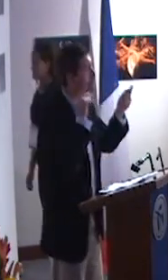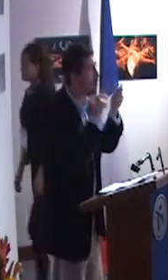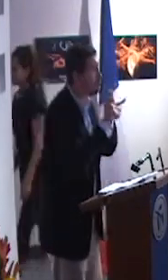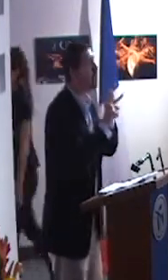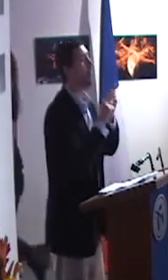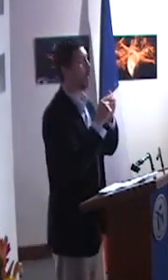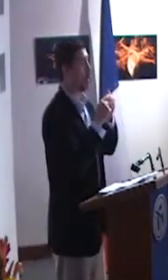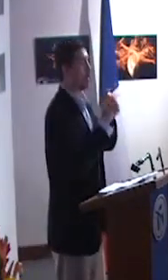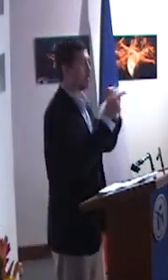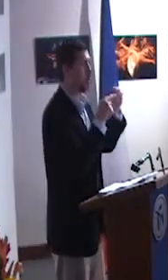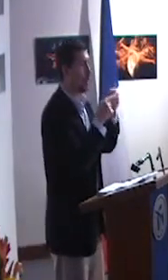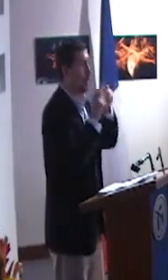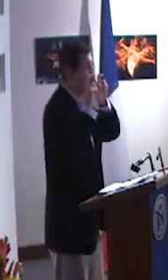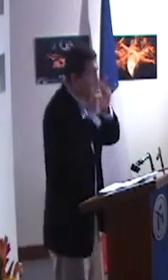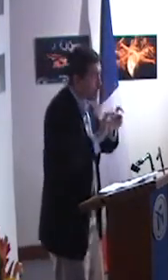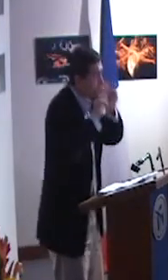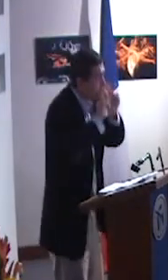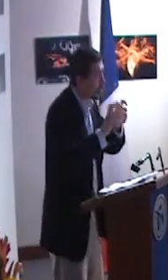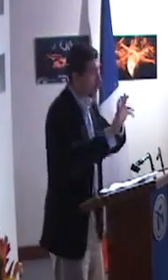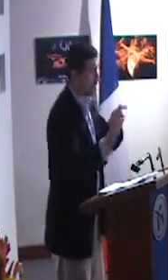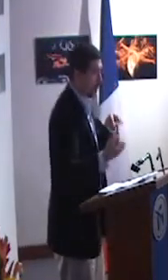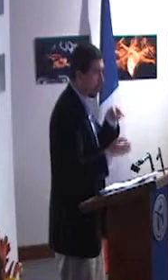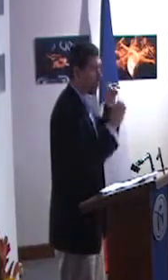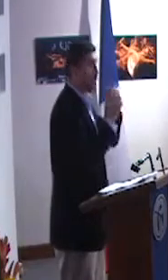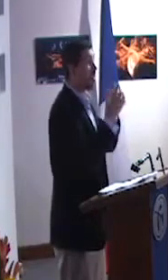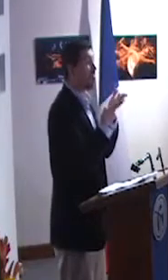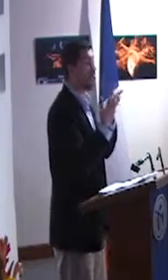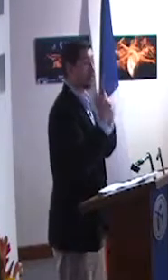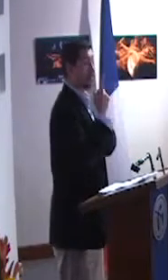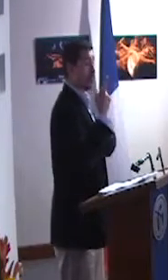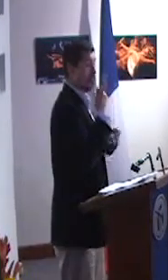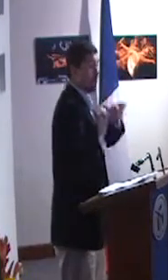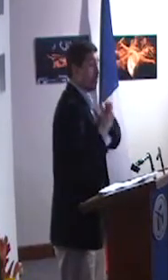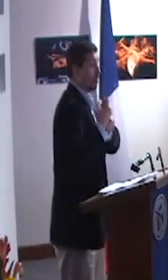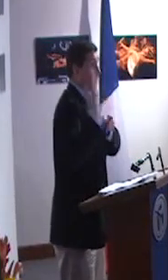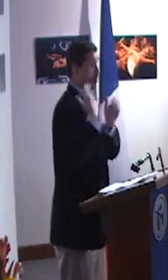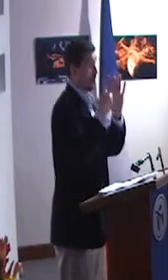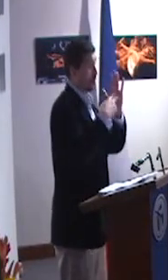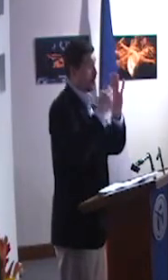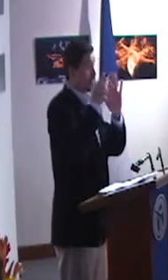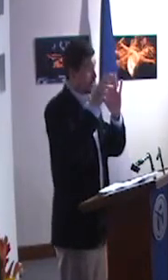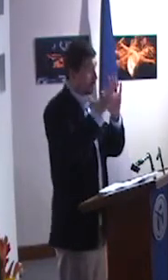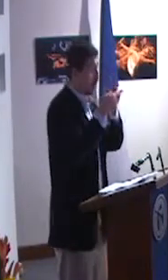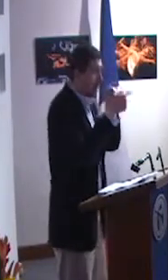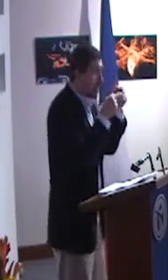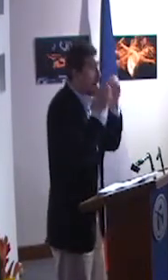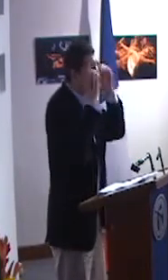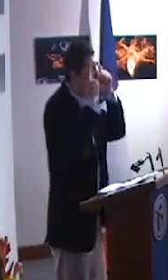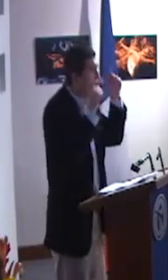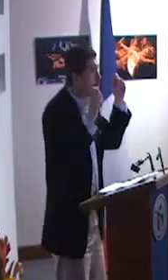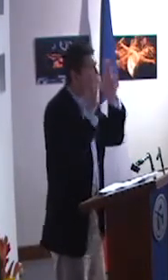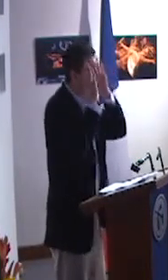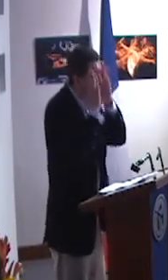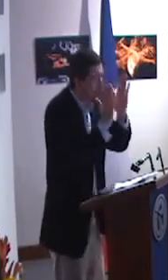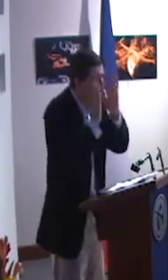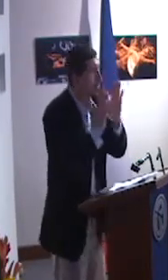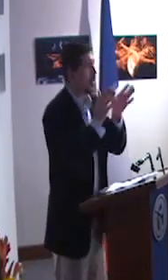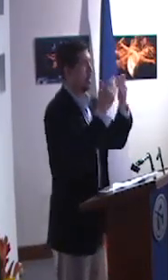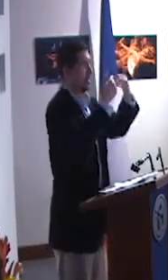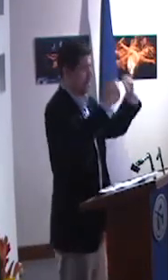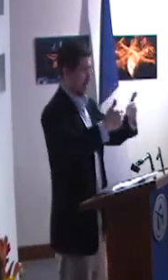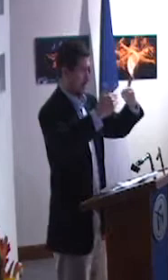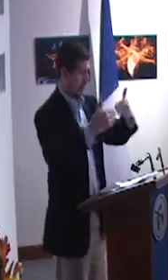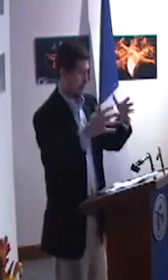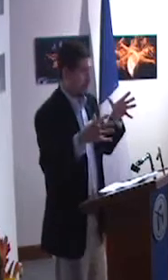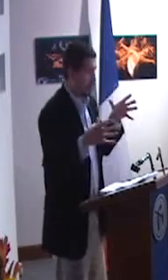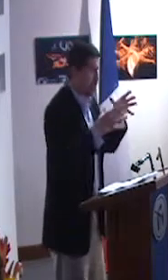a un acuerdo el cual su único objetivo principal era la investigación en la educación. Hace un año, en el